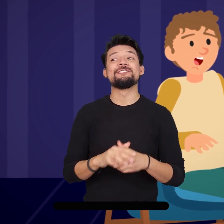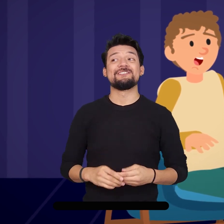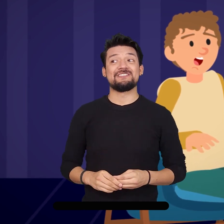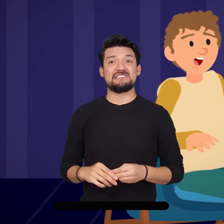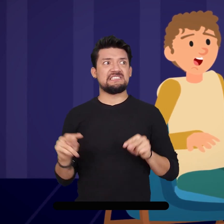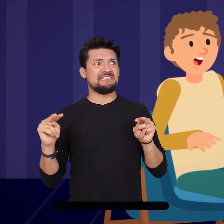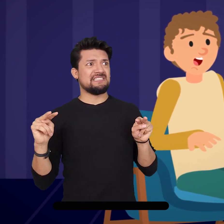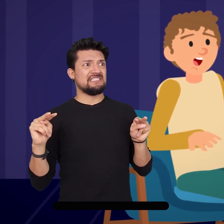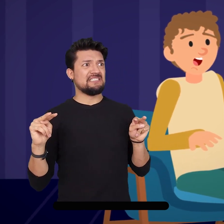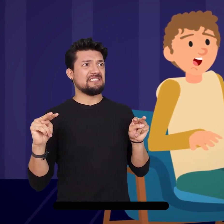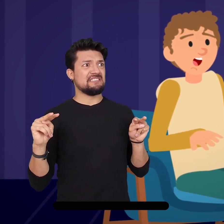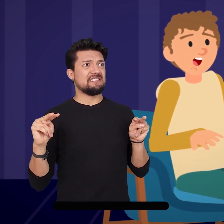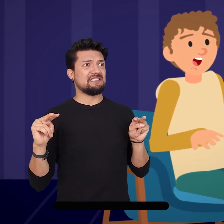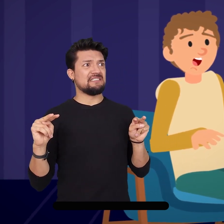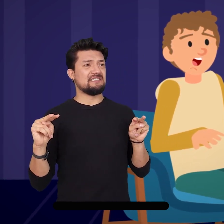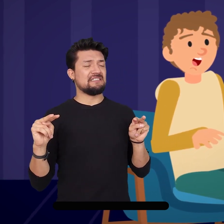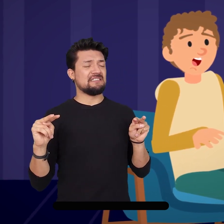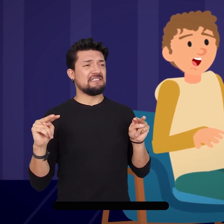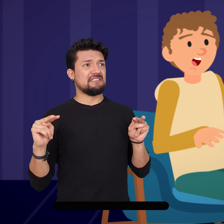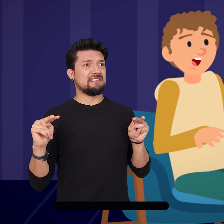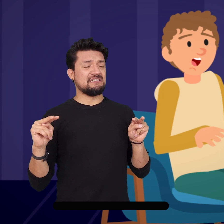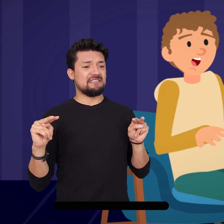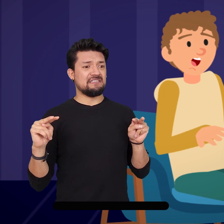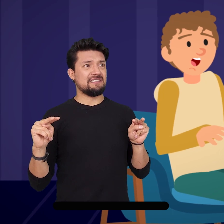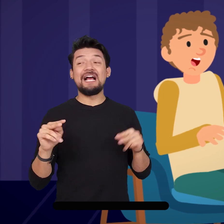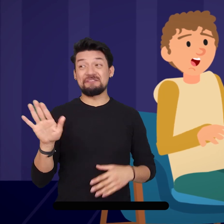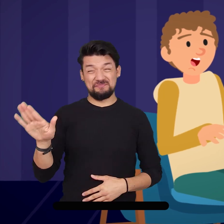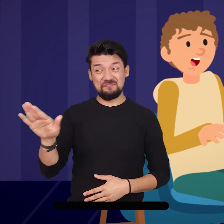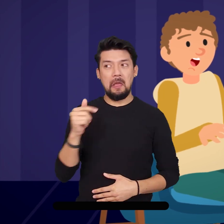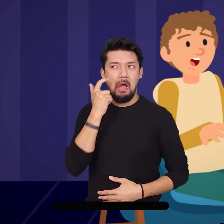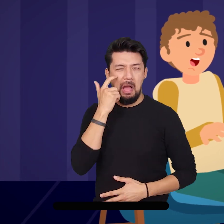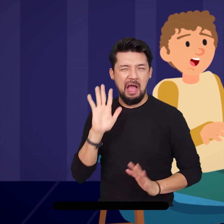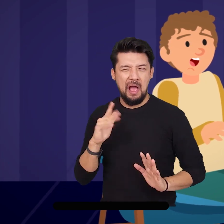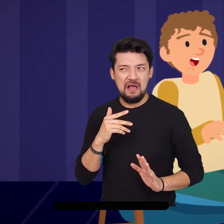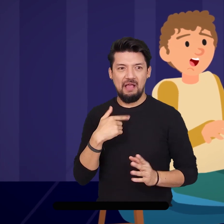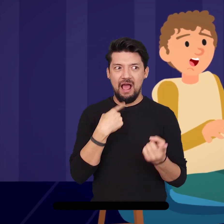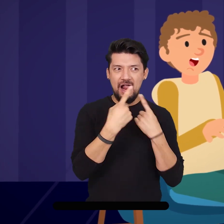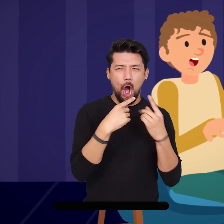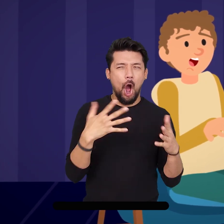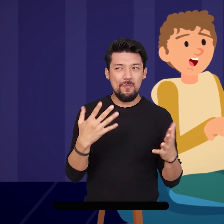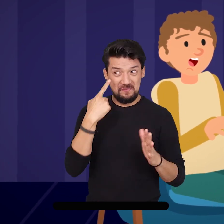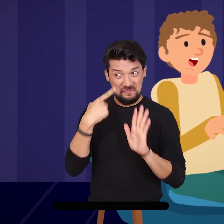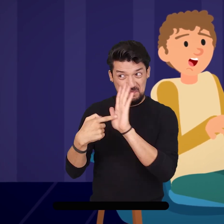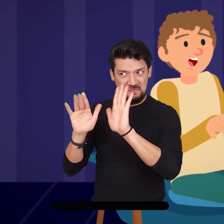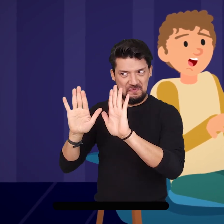Esto dejó petrificado a los dos hombres. Pero ella continuó, esperen yo hablo con él y se los muestro.